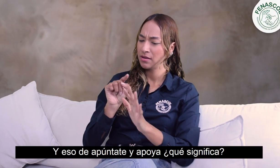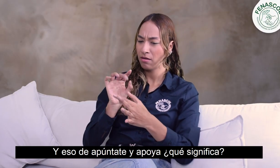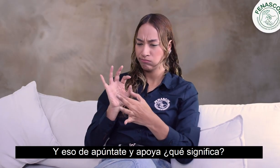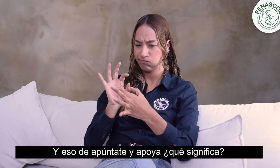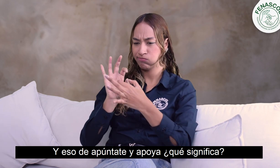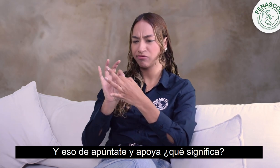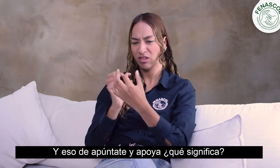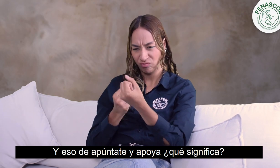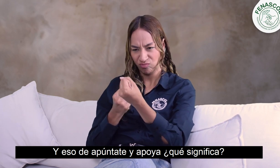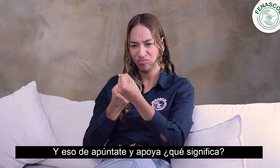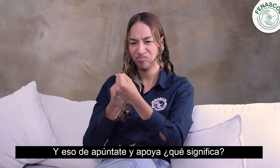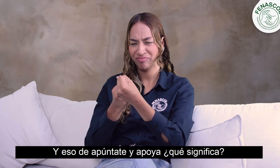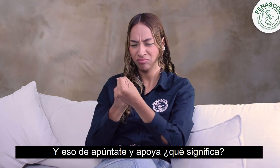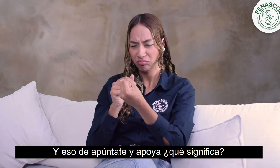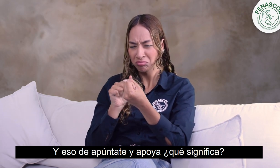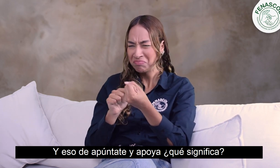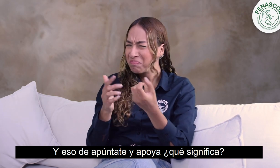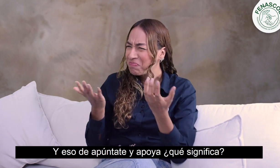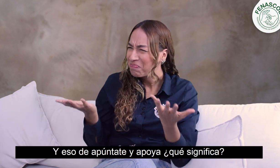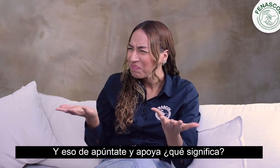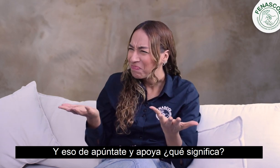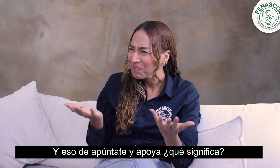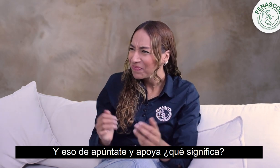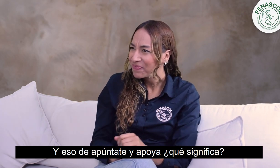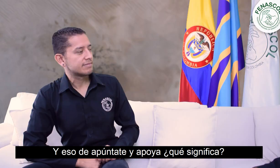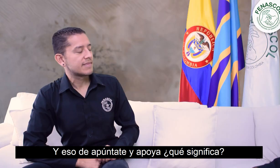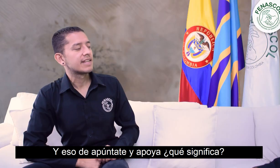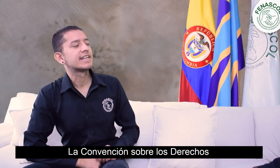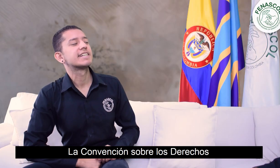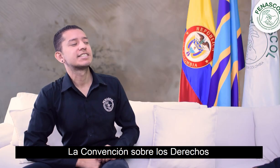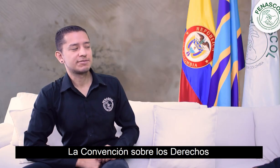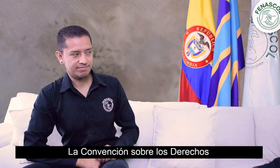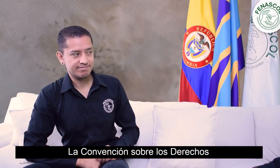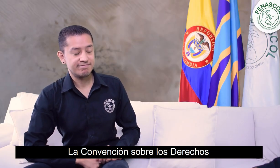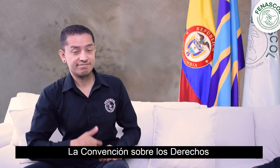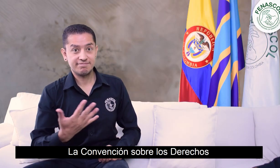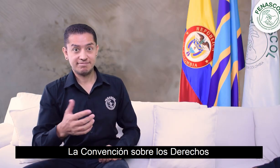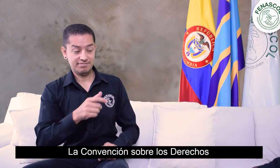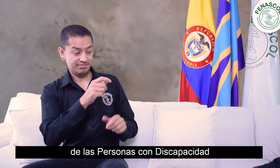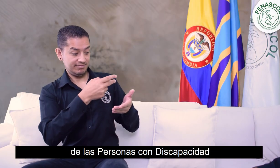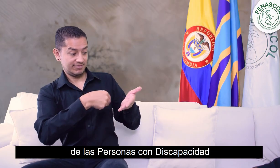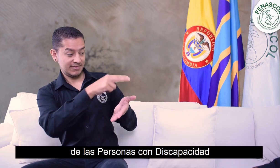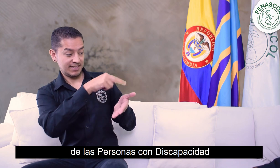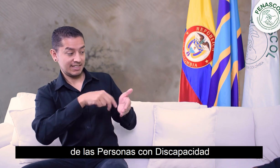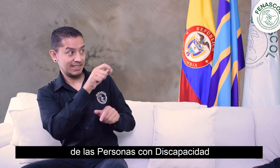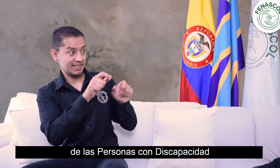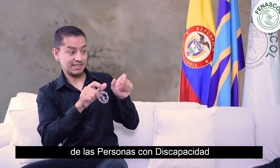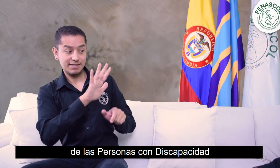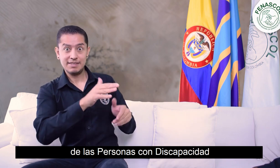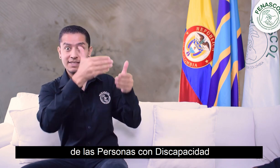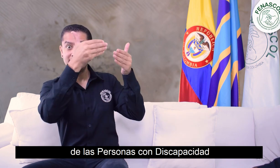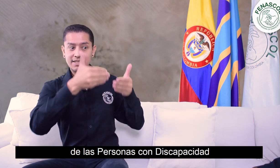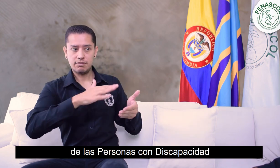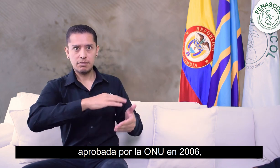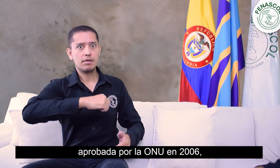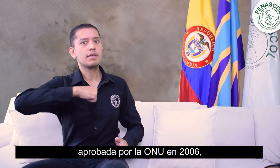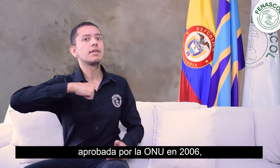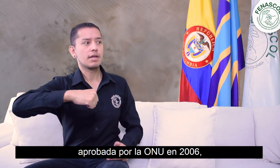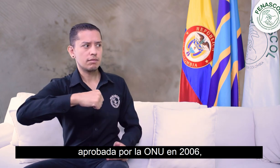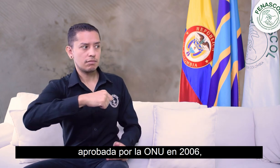Apúntate y Apoya, ¿qué significa? La Convención sobre los Derechos de las Personas con Discapacidad, aprobada por